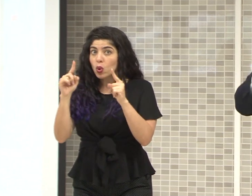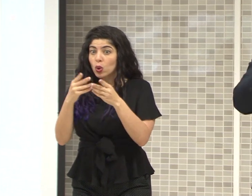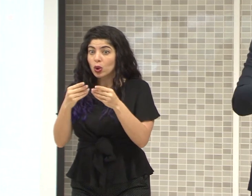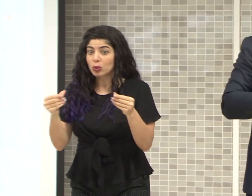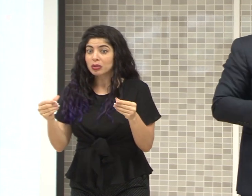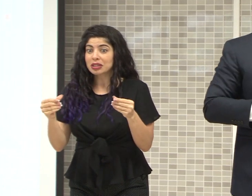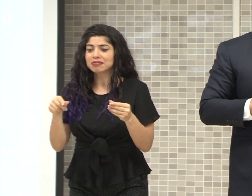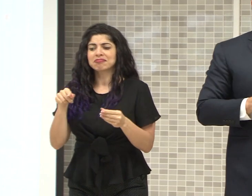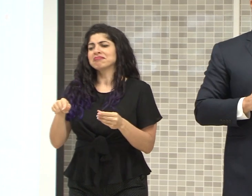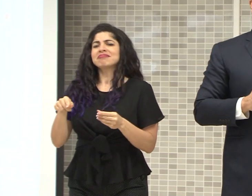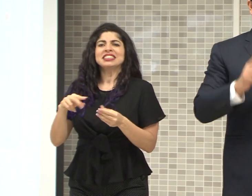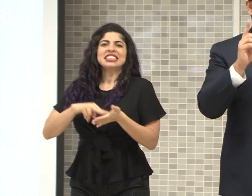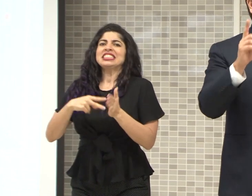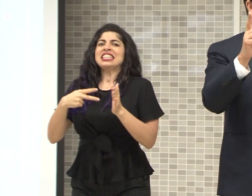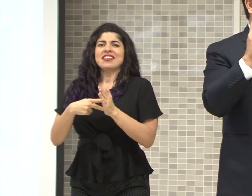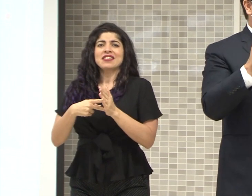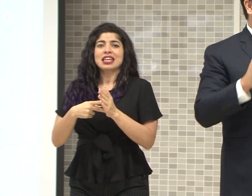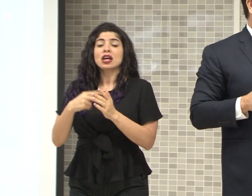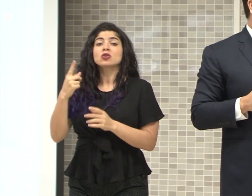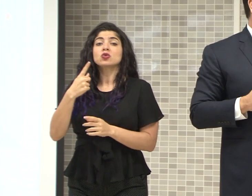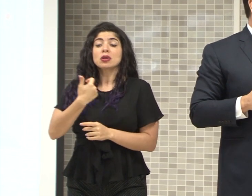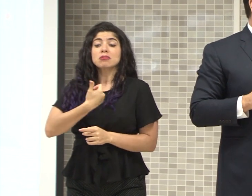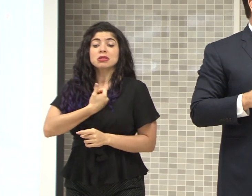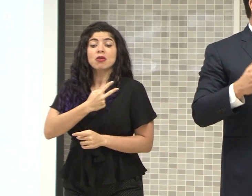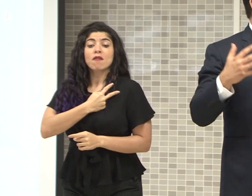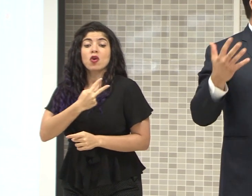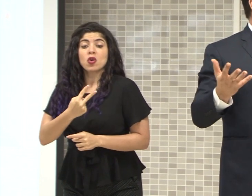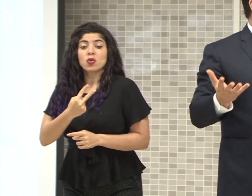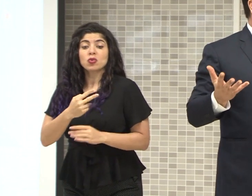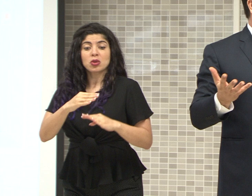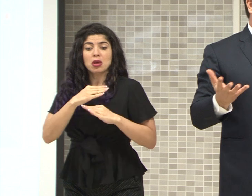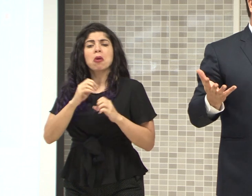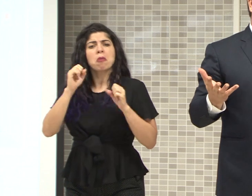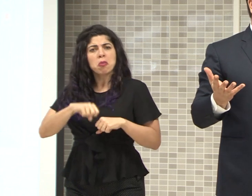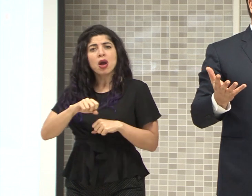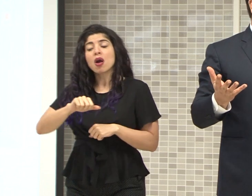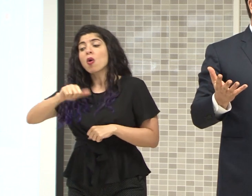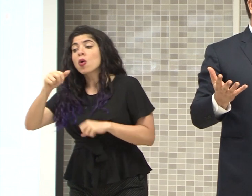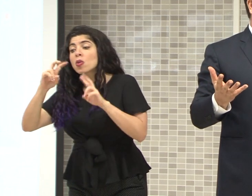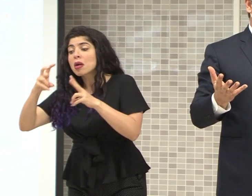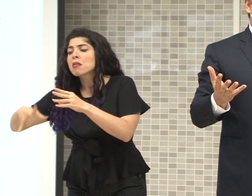nada nos impide, más que la propia voluntad, a que sigamos trabajando, en otros temas.